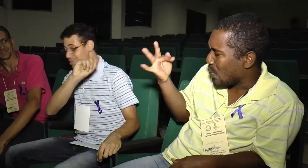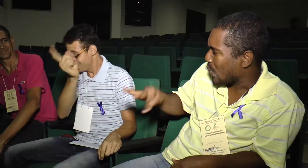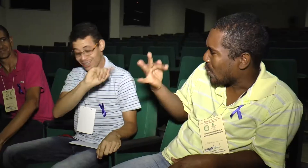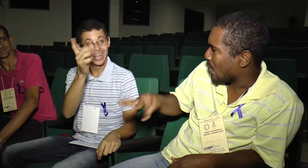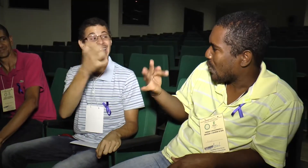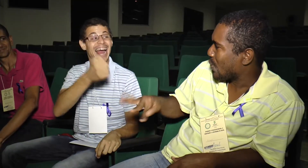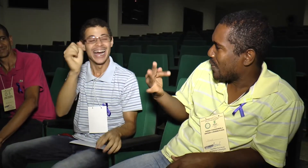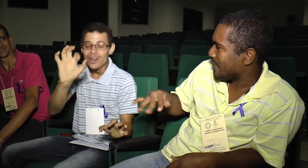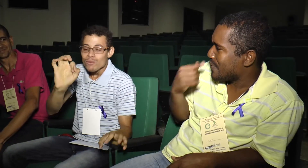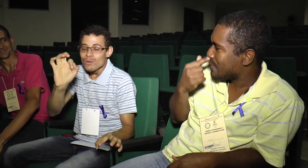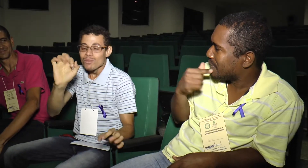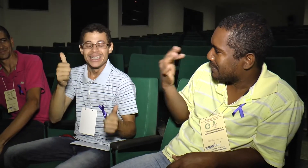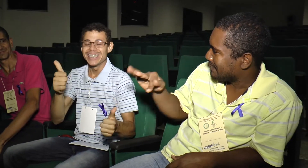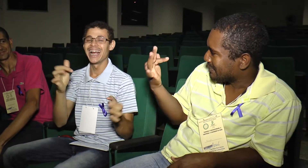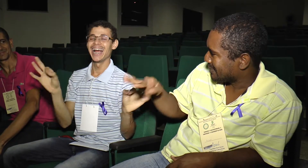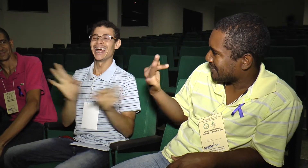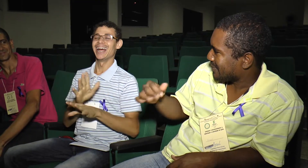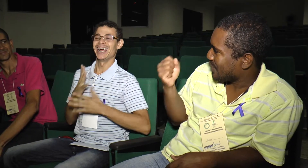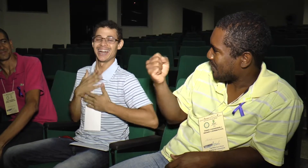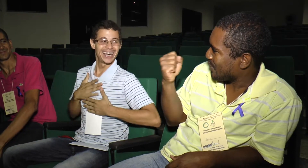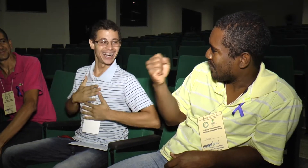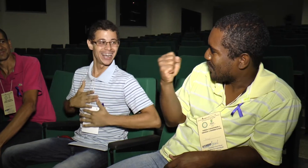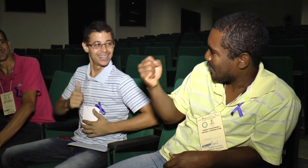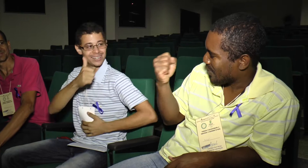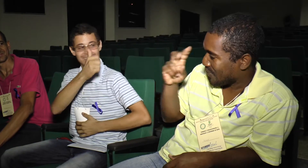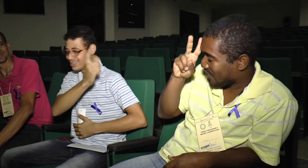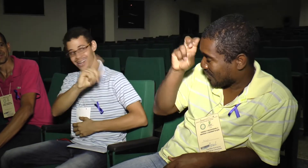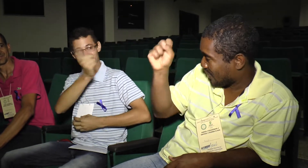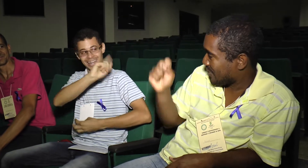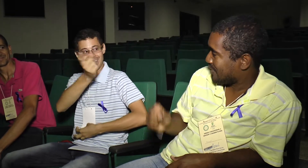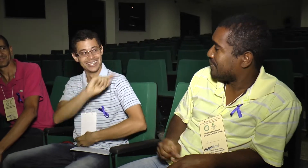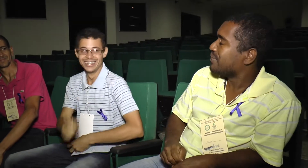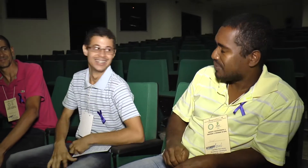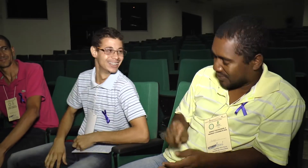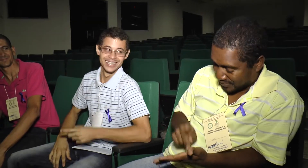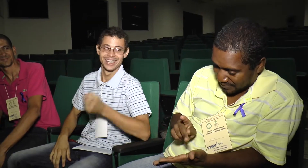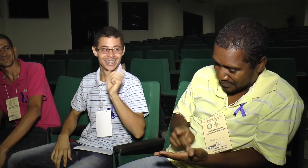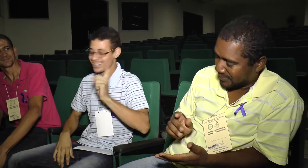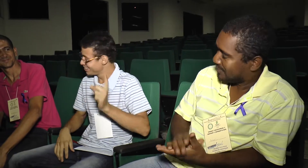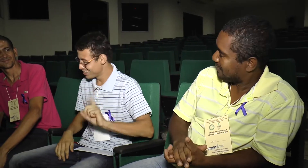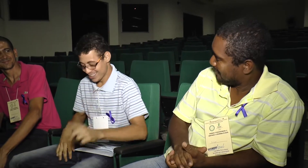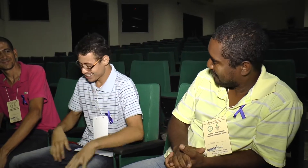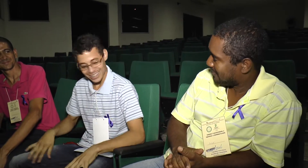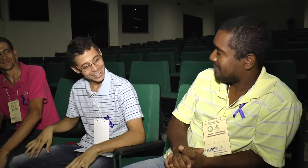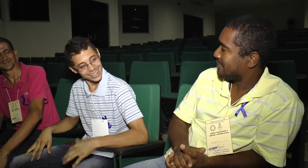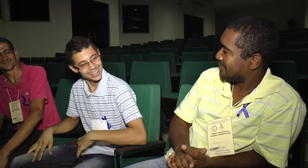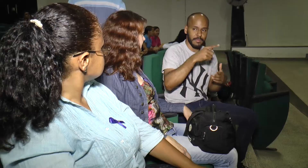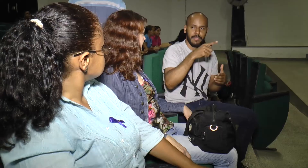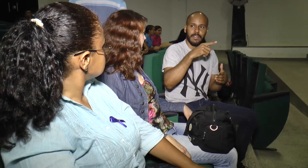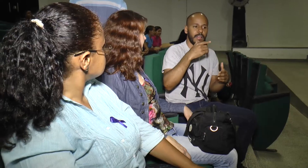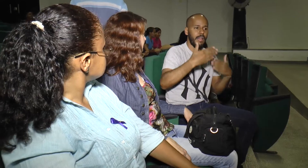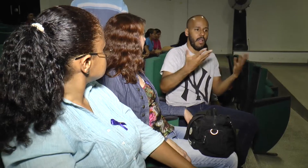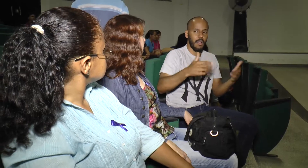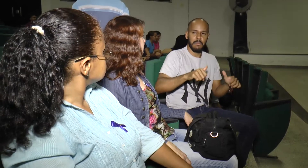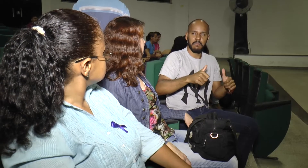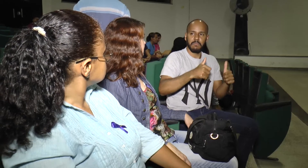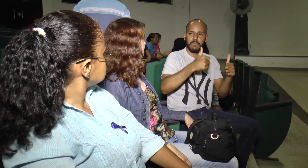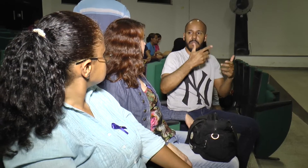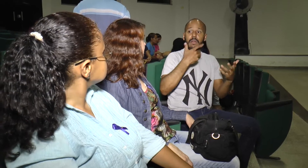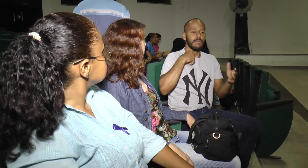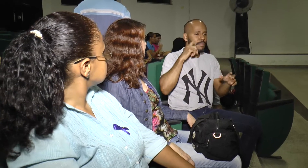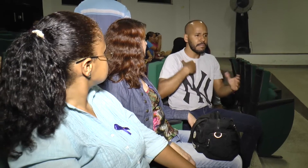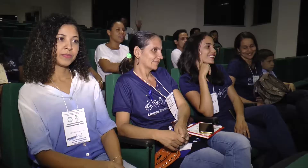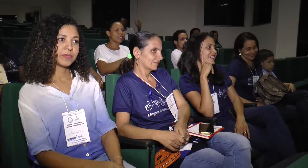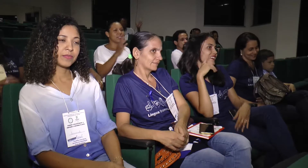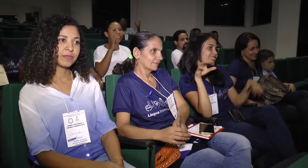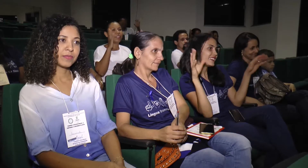Ampliar as informações e estreitar a relação entre surdo e ouvinte Foi muito debatido